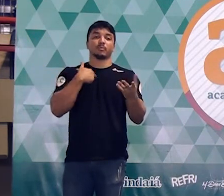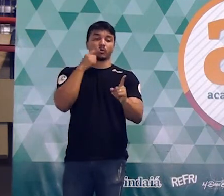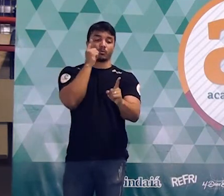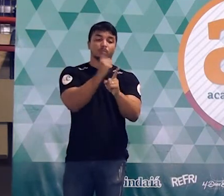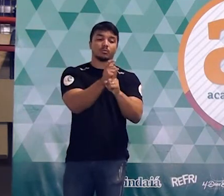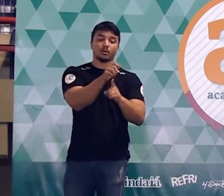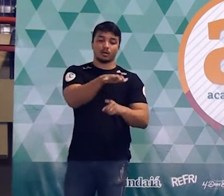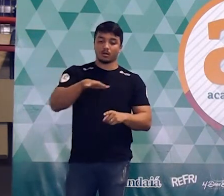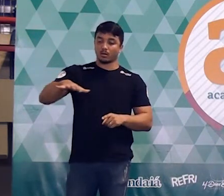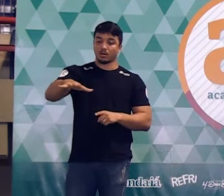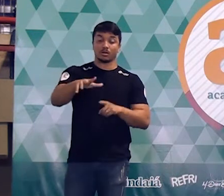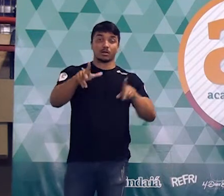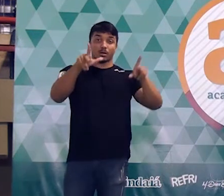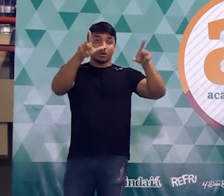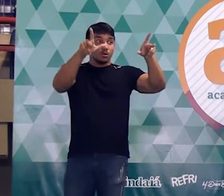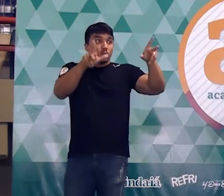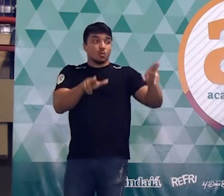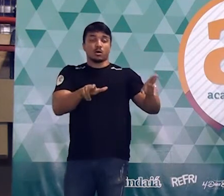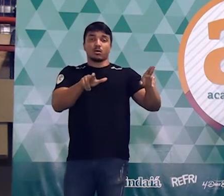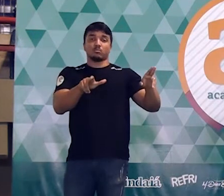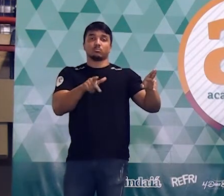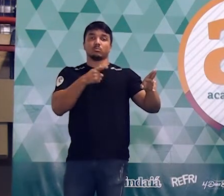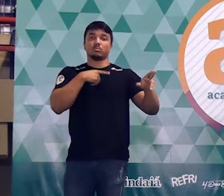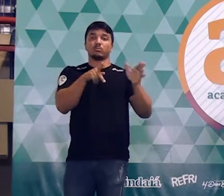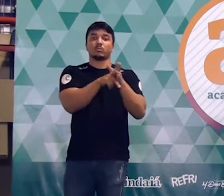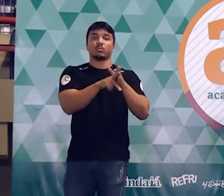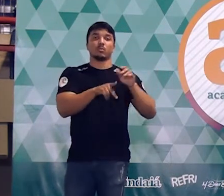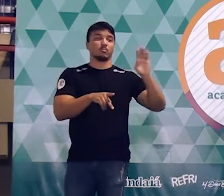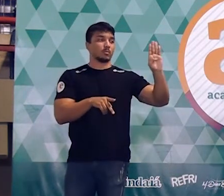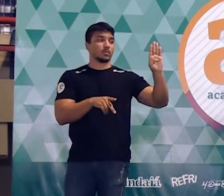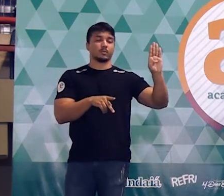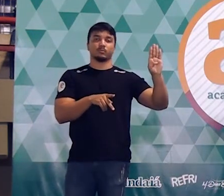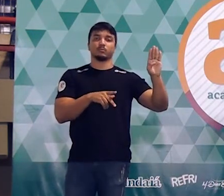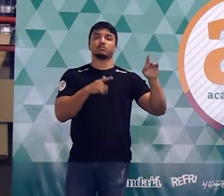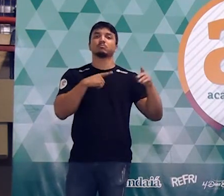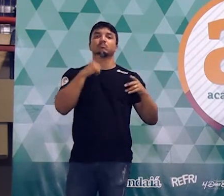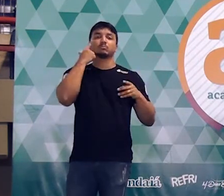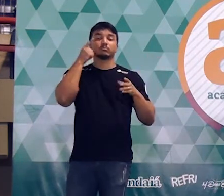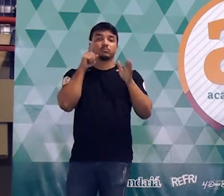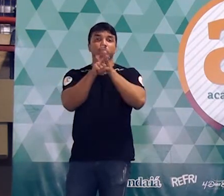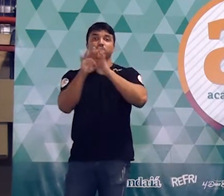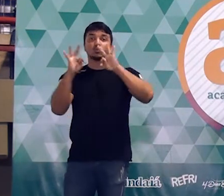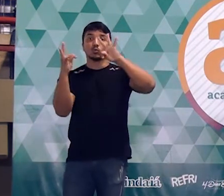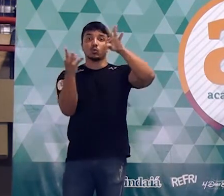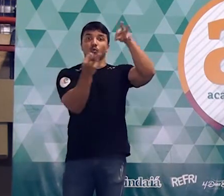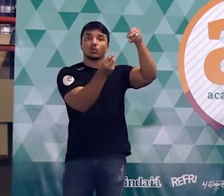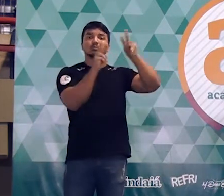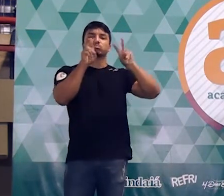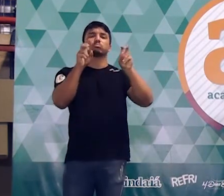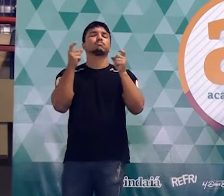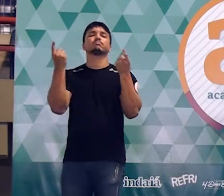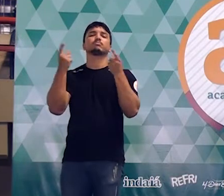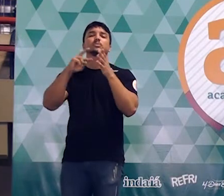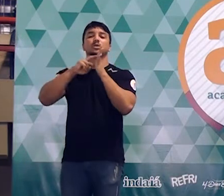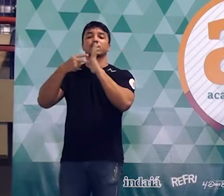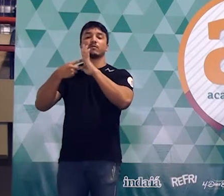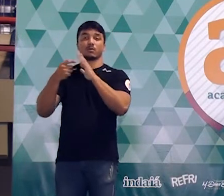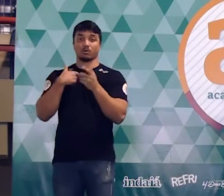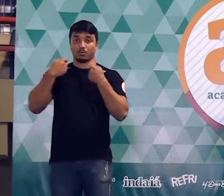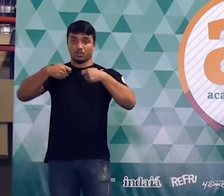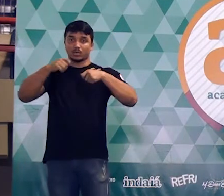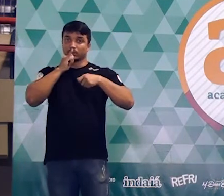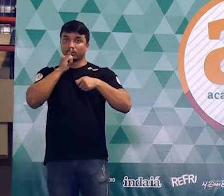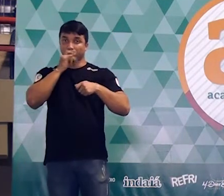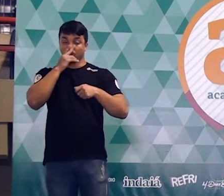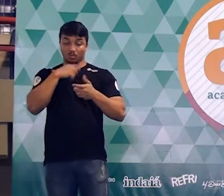ele tenha uma área exatamente igual à área dessa figura B? Então a questão toda gira em torno disso. Eu preciso encontrar